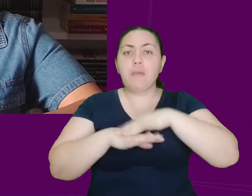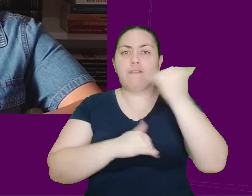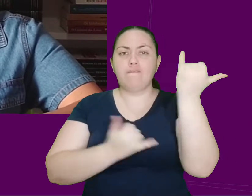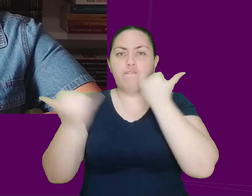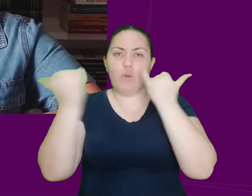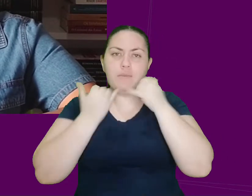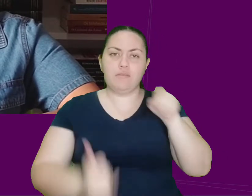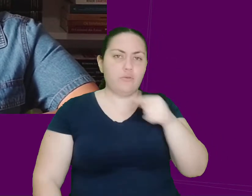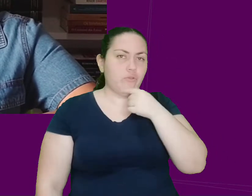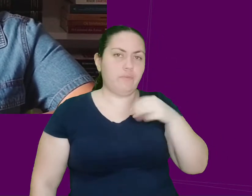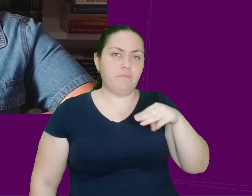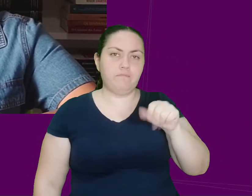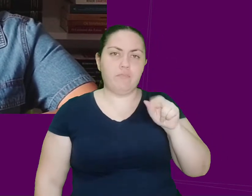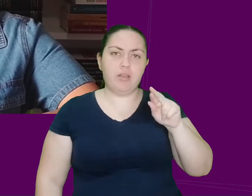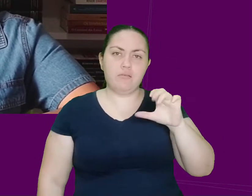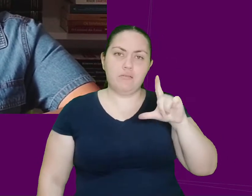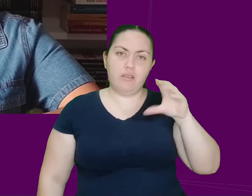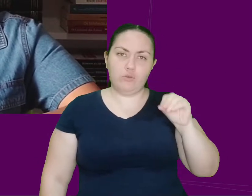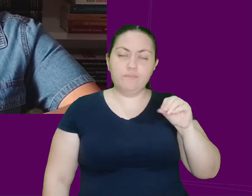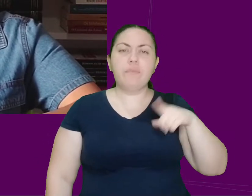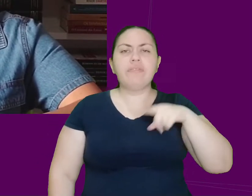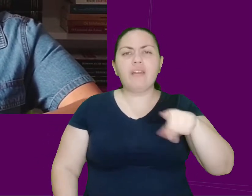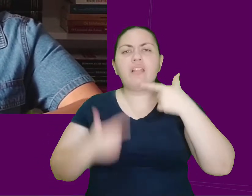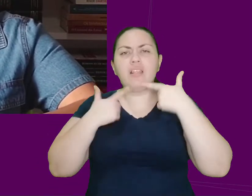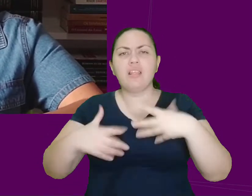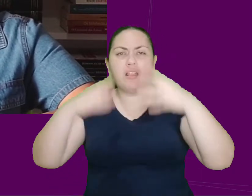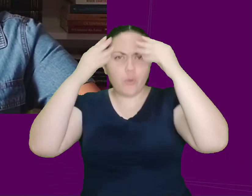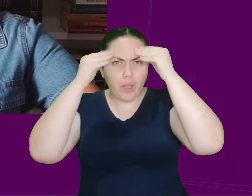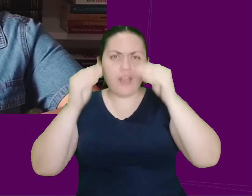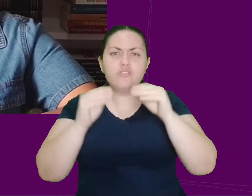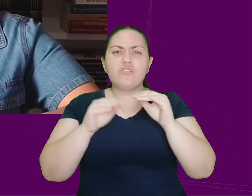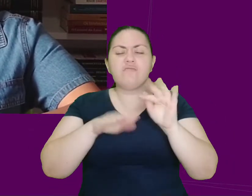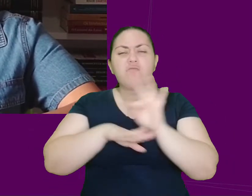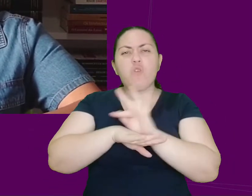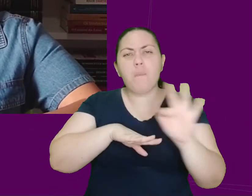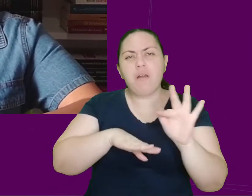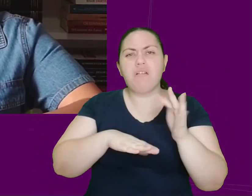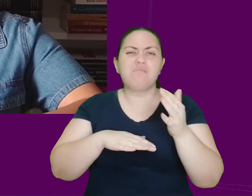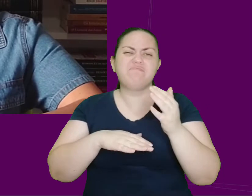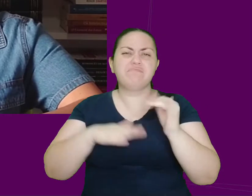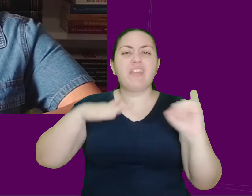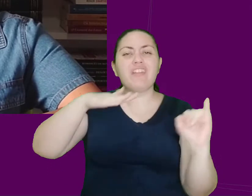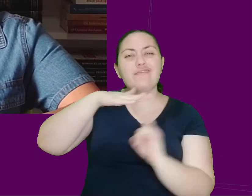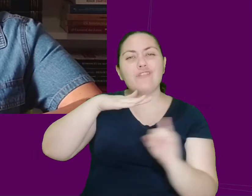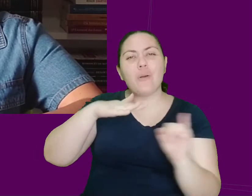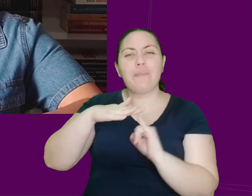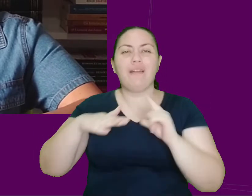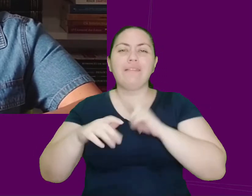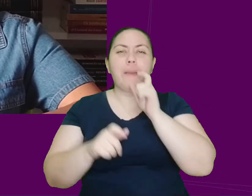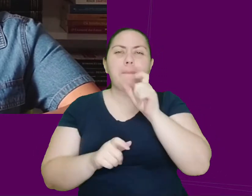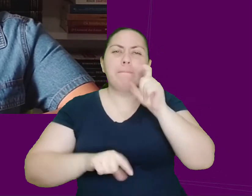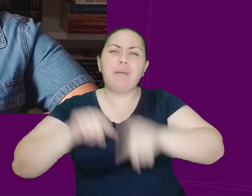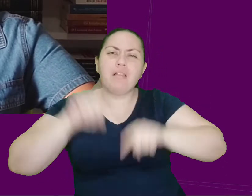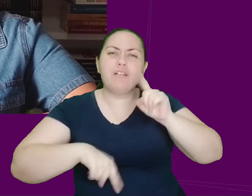Por meio de uma linguagem mais informal, com muitas gírias e palavrões, característica que estará presente em todo o romance,